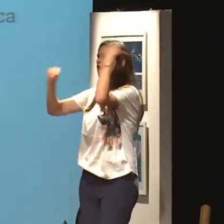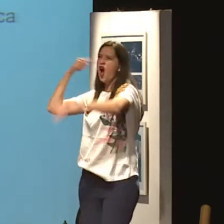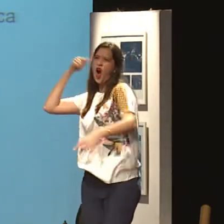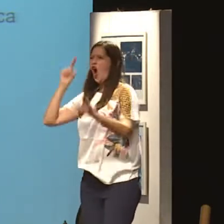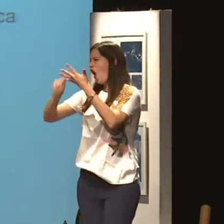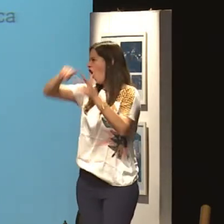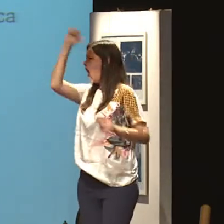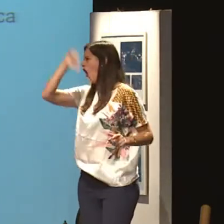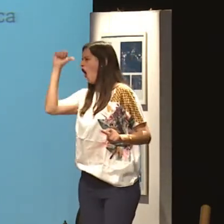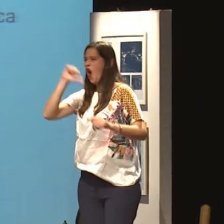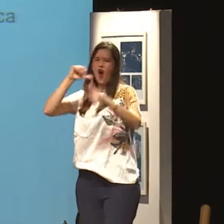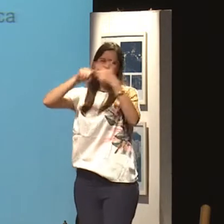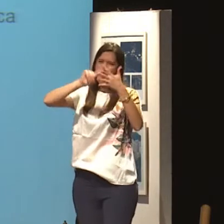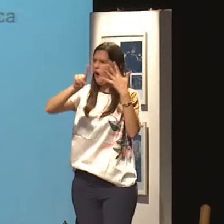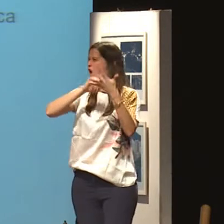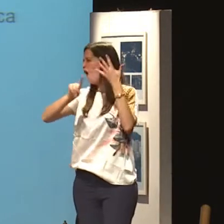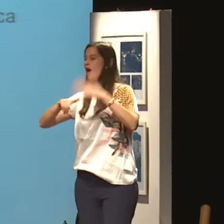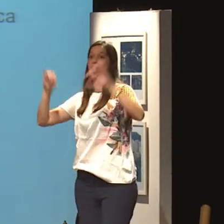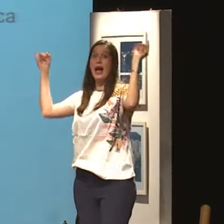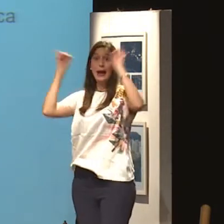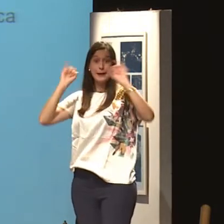Que o homem fala mal, ou a mulher fala mal,